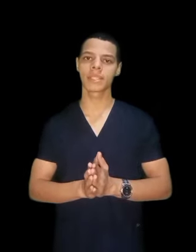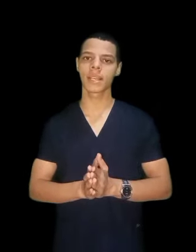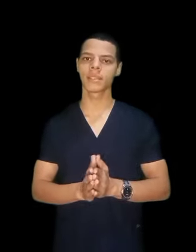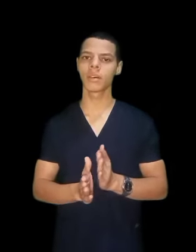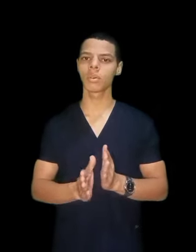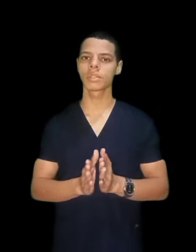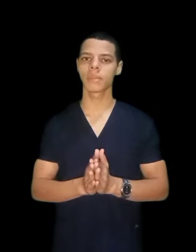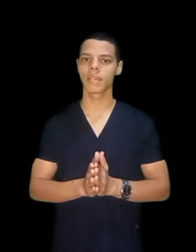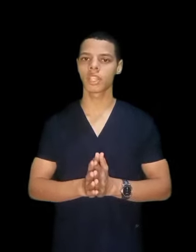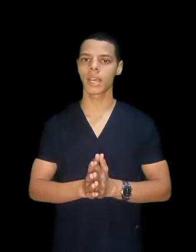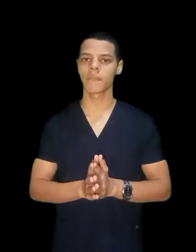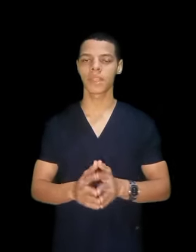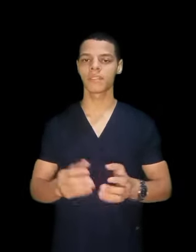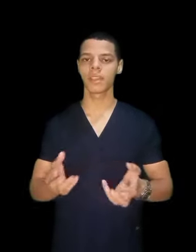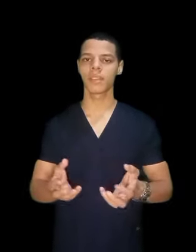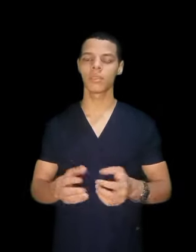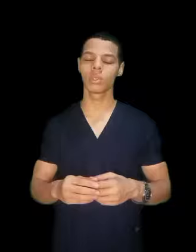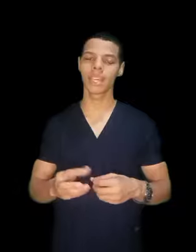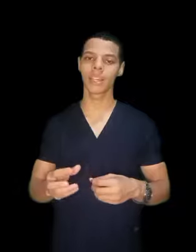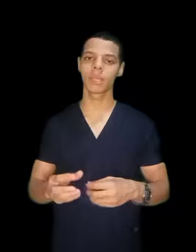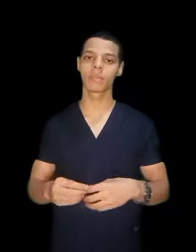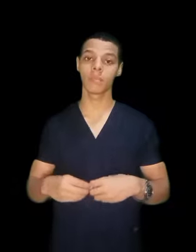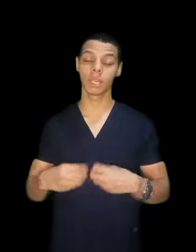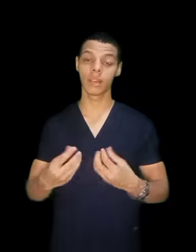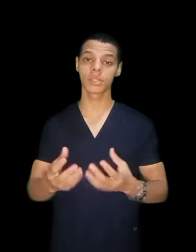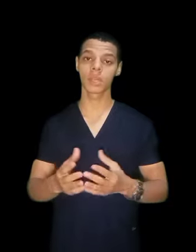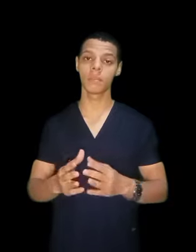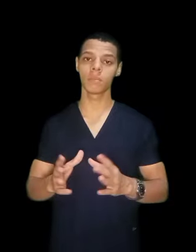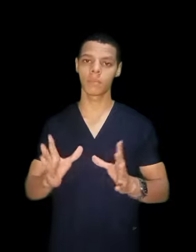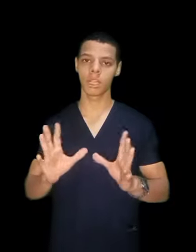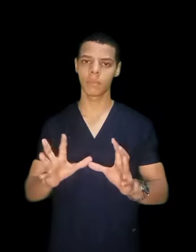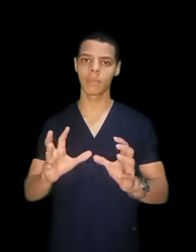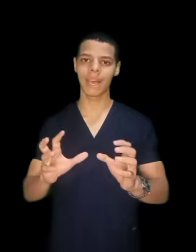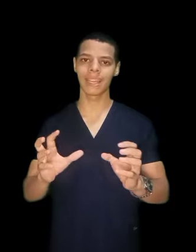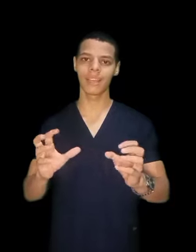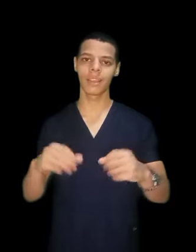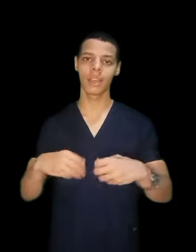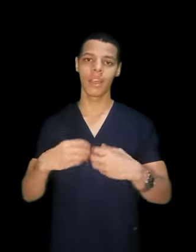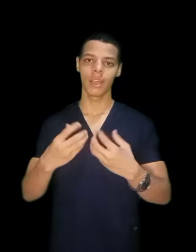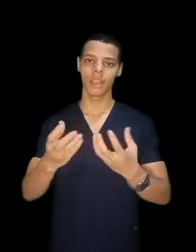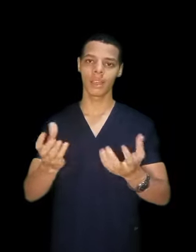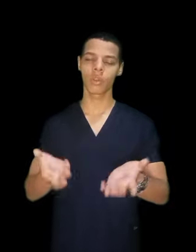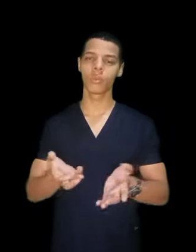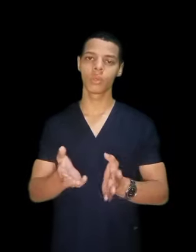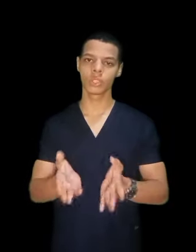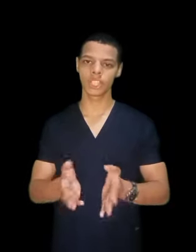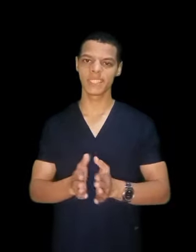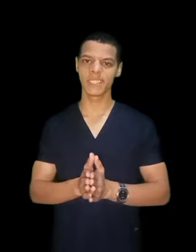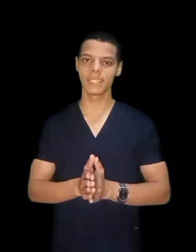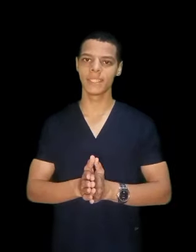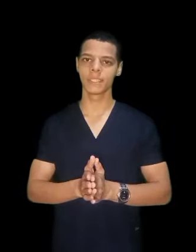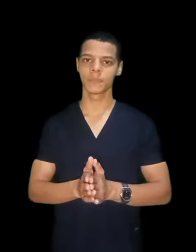مثلا او قسم اشعة فدور تقريبا من الاقسام اللي بيبقى عليها قبول شد جدا